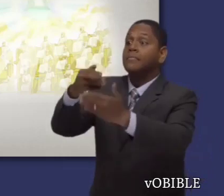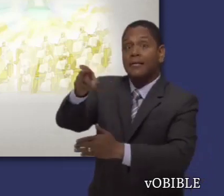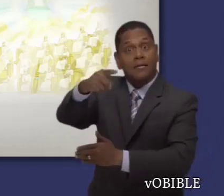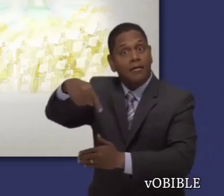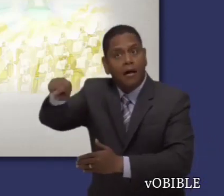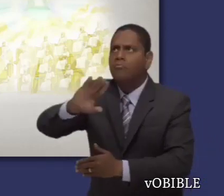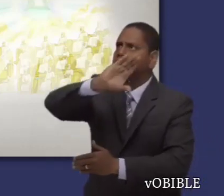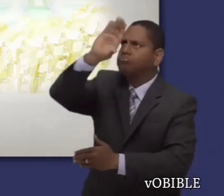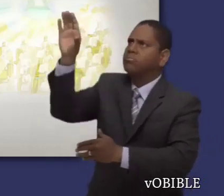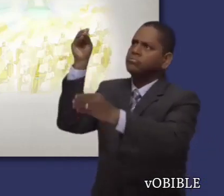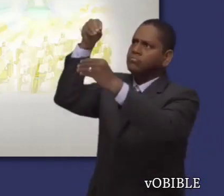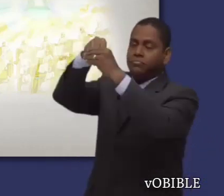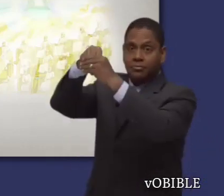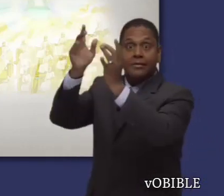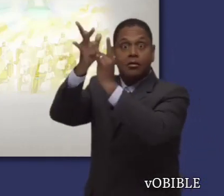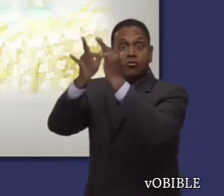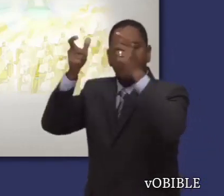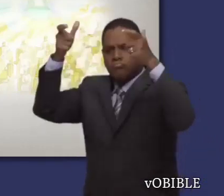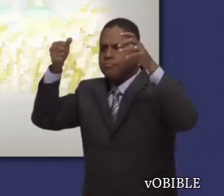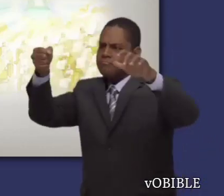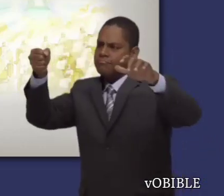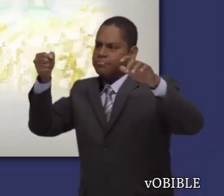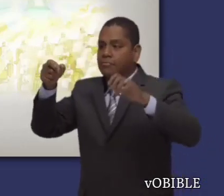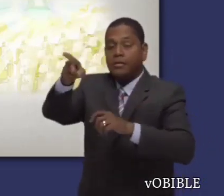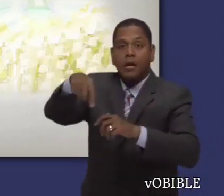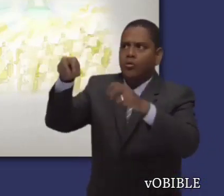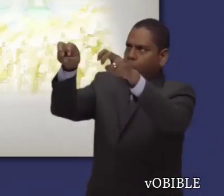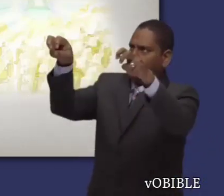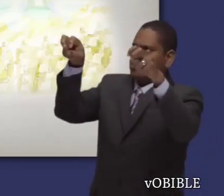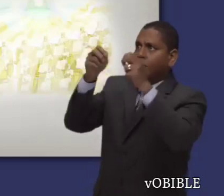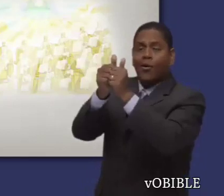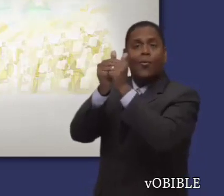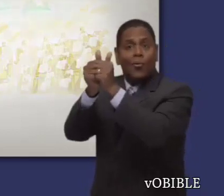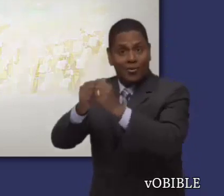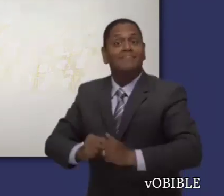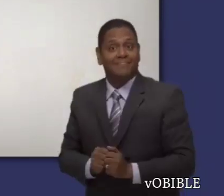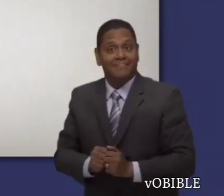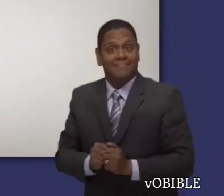Parte de esta recompensa era que tuvieran el honor de gobernar con Cristo en su reino.